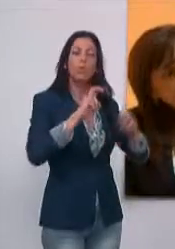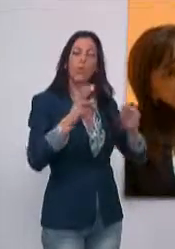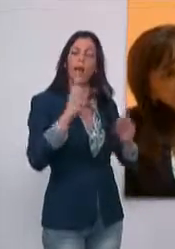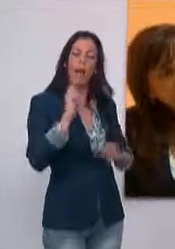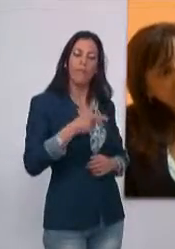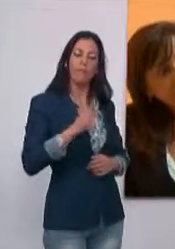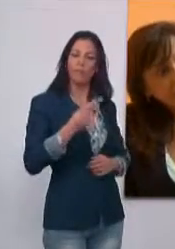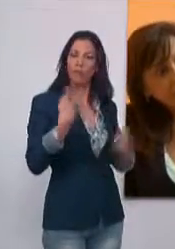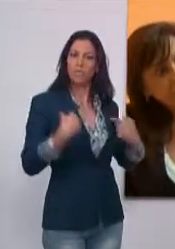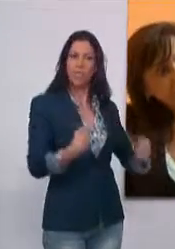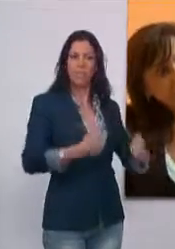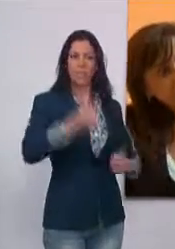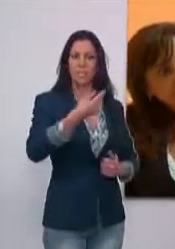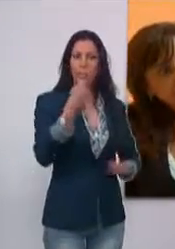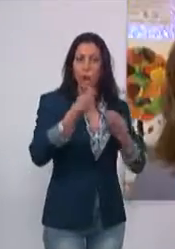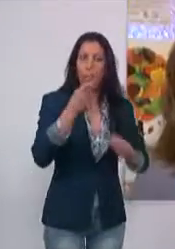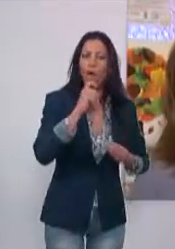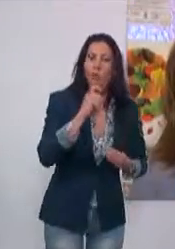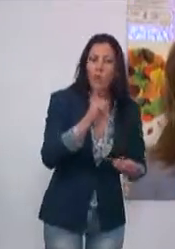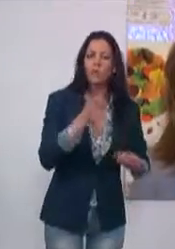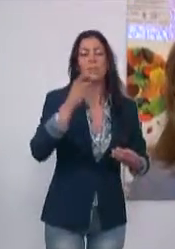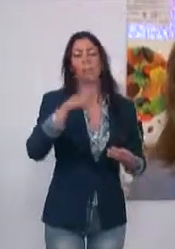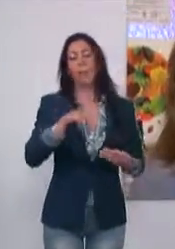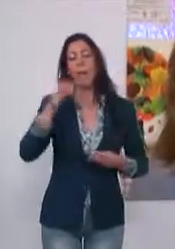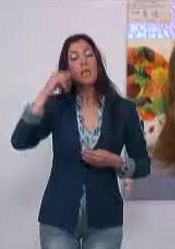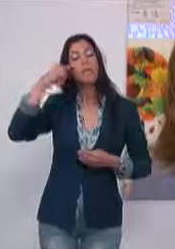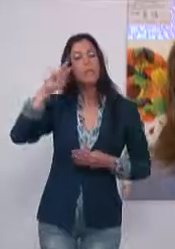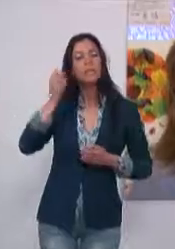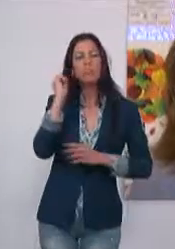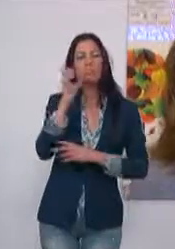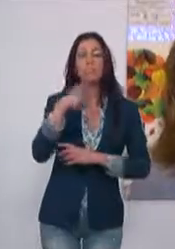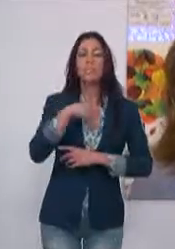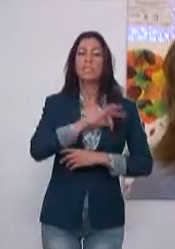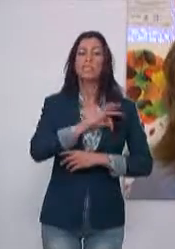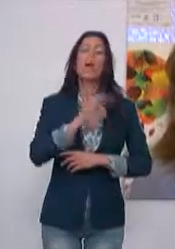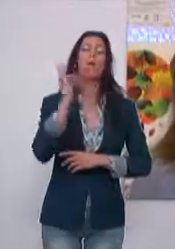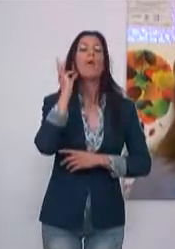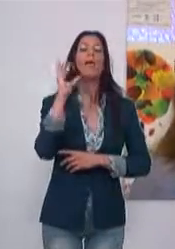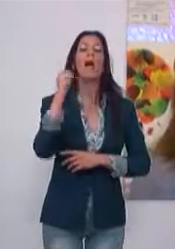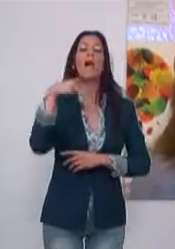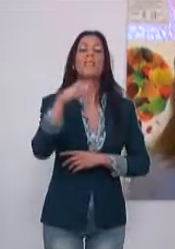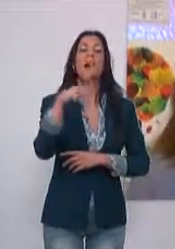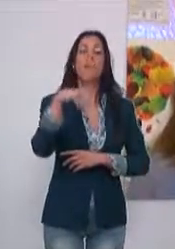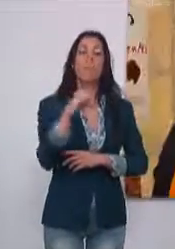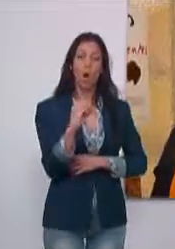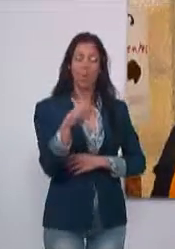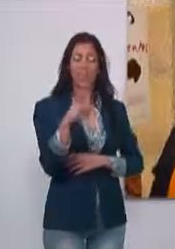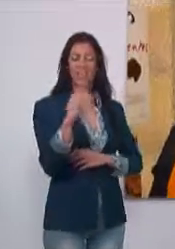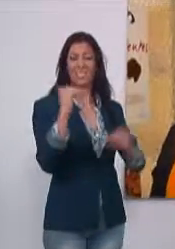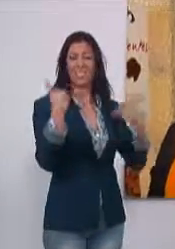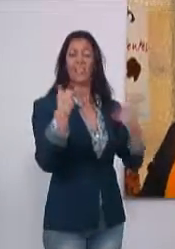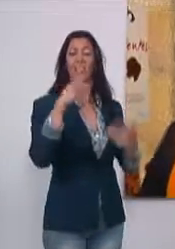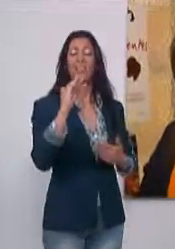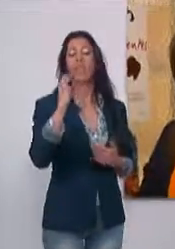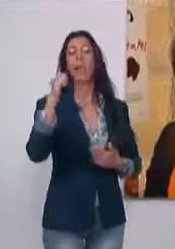puesta por las buenas formas alimenticias a cargo de la experta del Grupo Danone, Marta Cáñamo. La